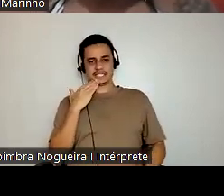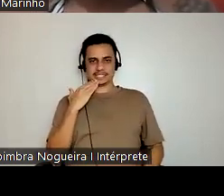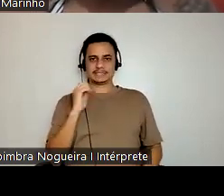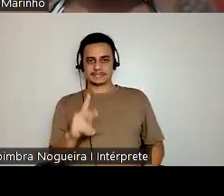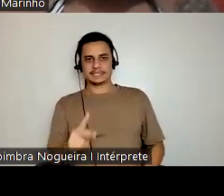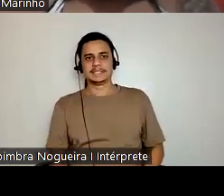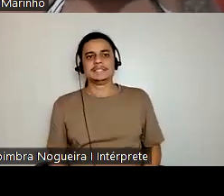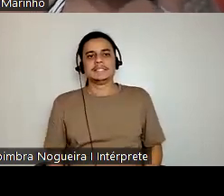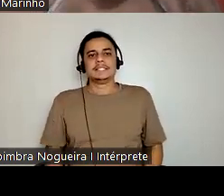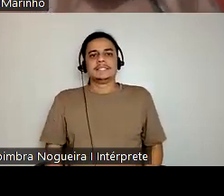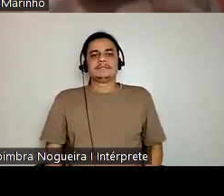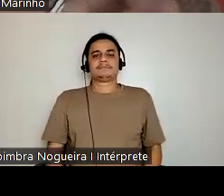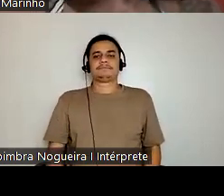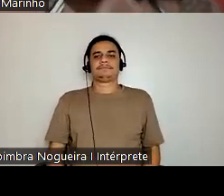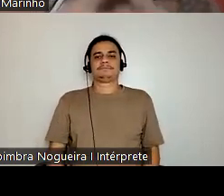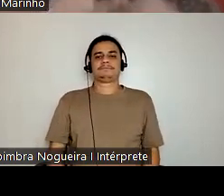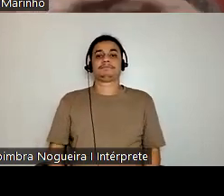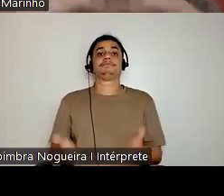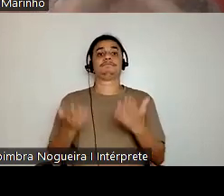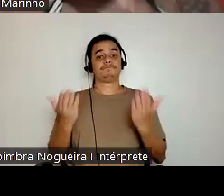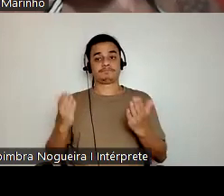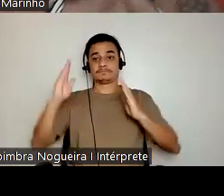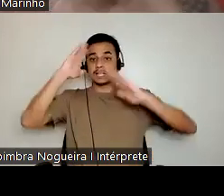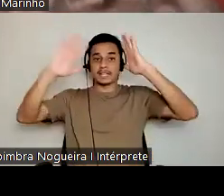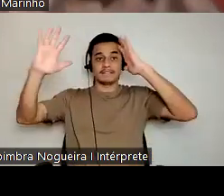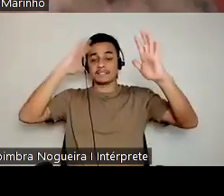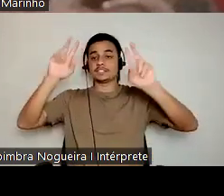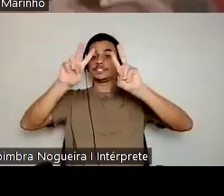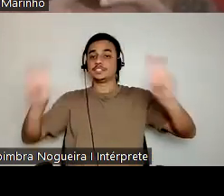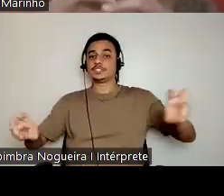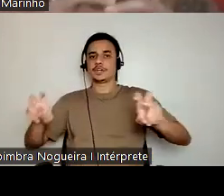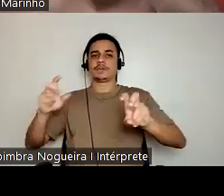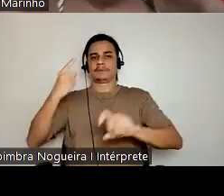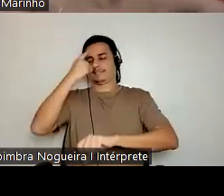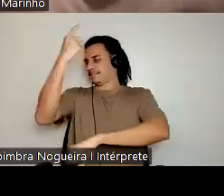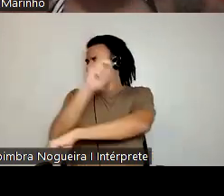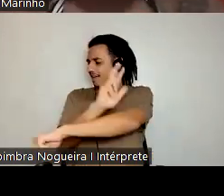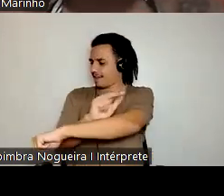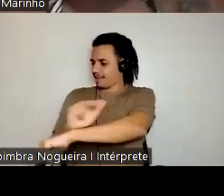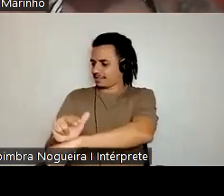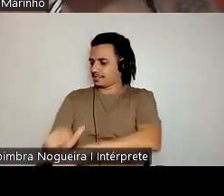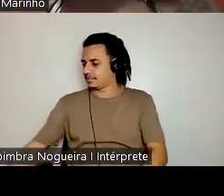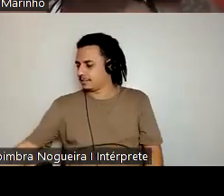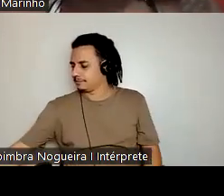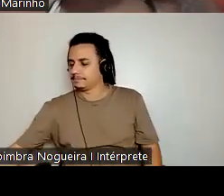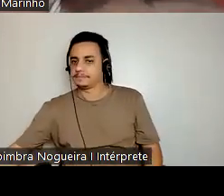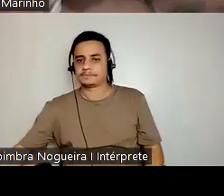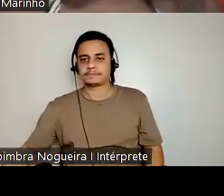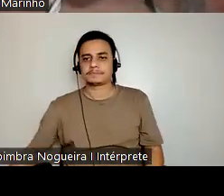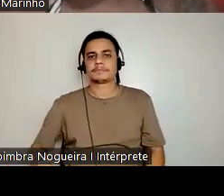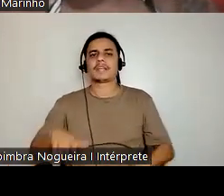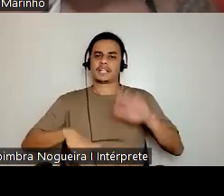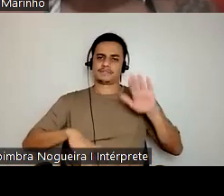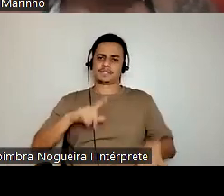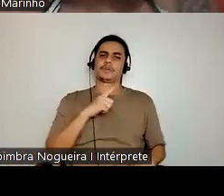esse slide. Repletindo sobre a ideia de raça, obviamente mesmo, algumas coisas talvez sejam novidades, algumas